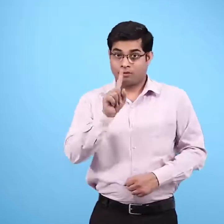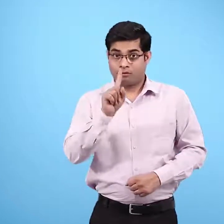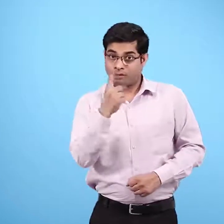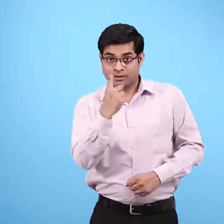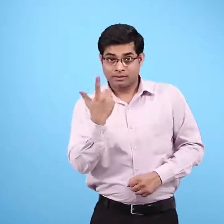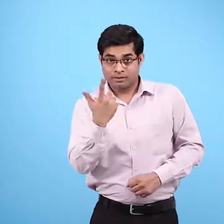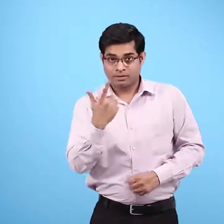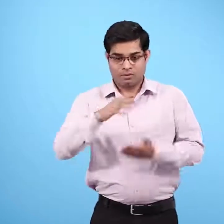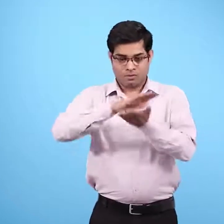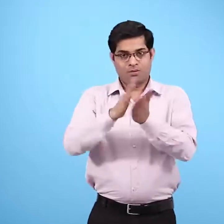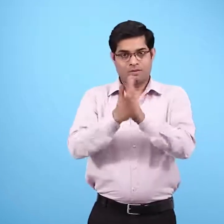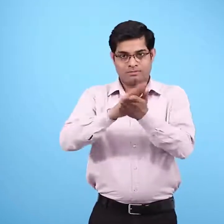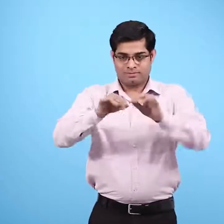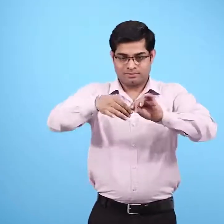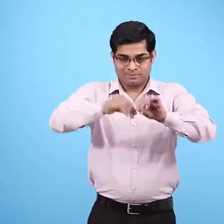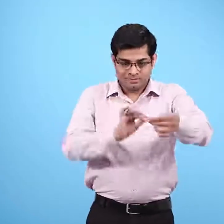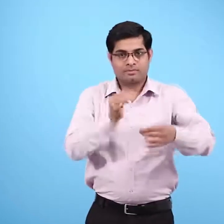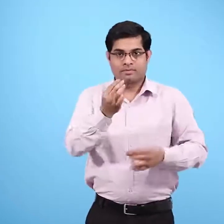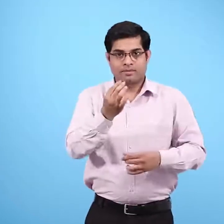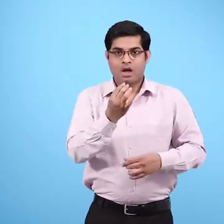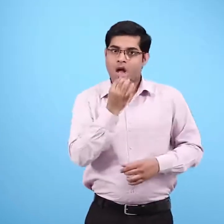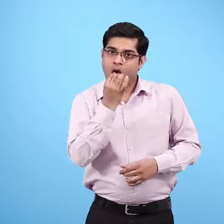पहले रोठी का टुकडा या कुछ चावल मुह में डालो